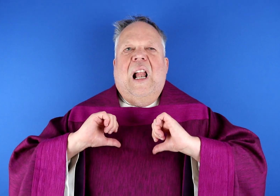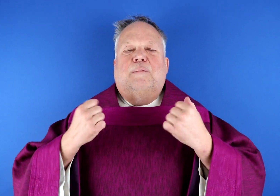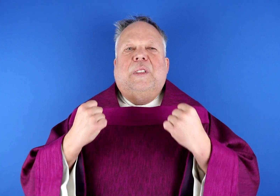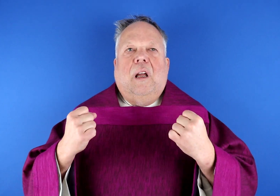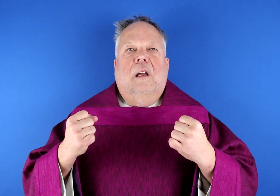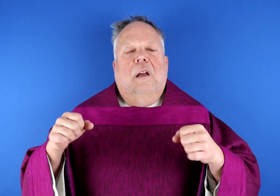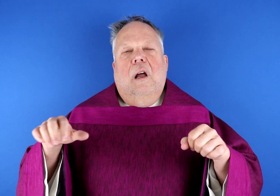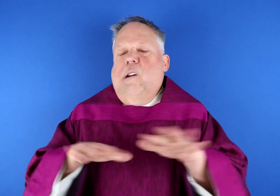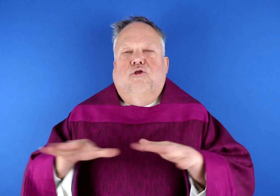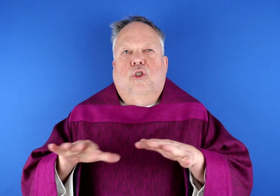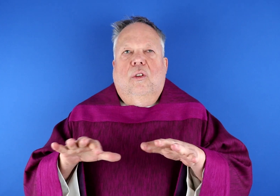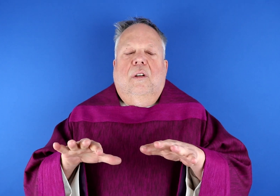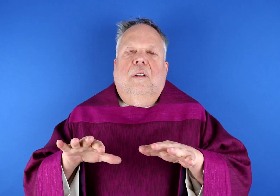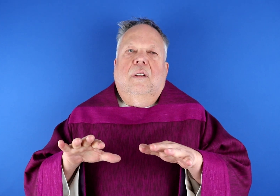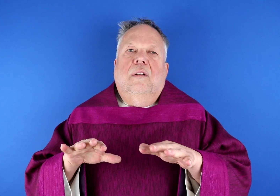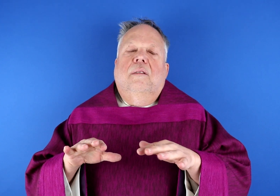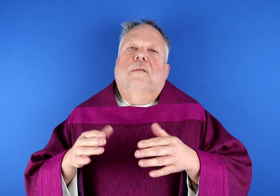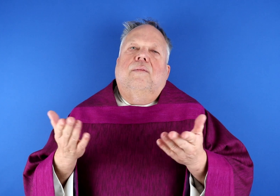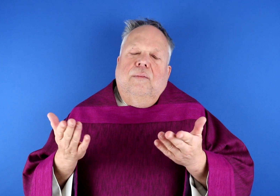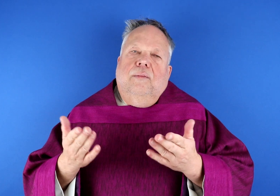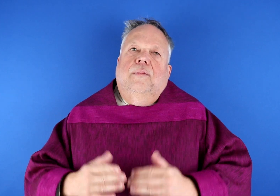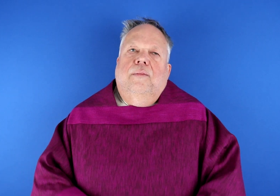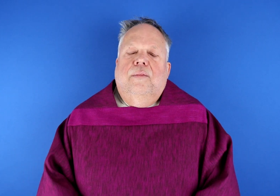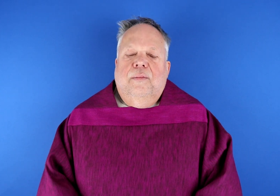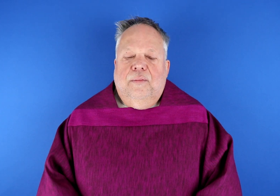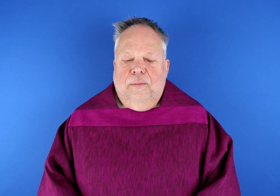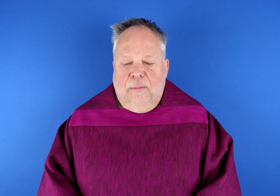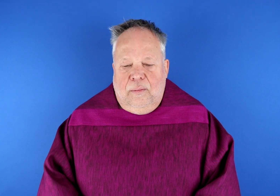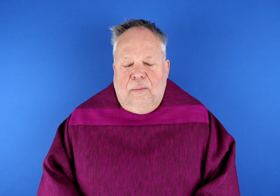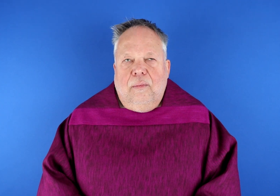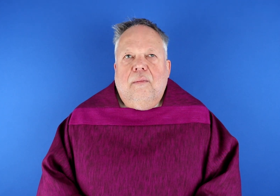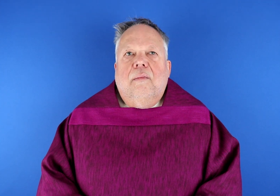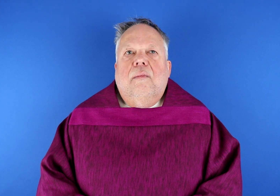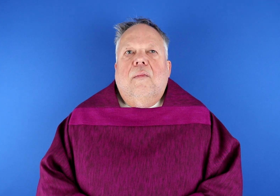sind wir erschüttert und unsere Lebenssicherheit ist erschüttert.